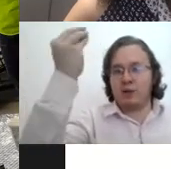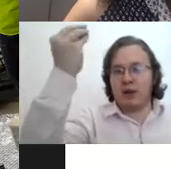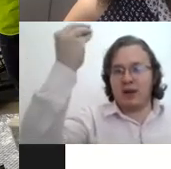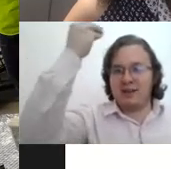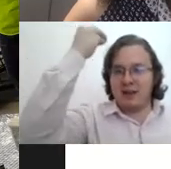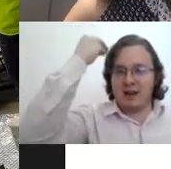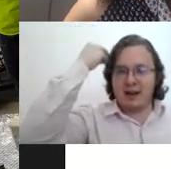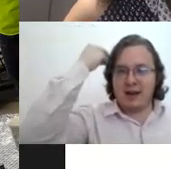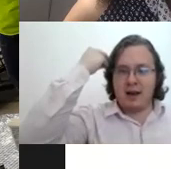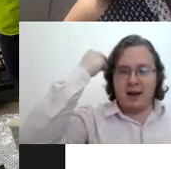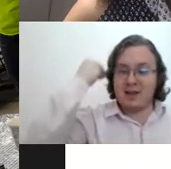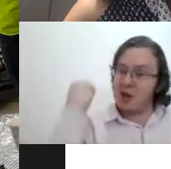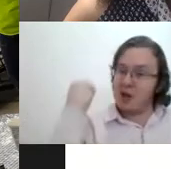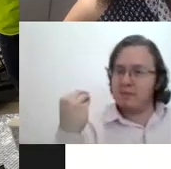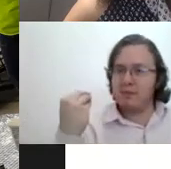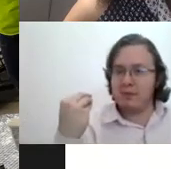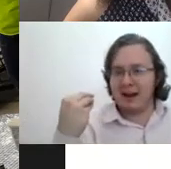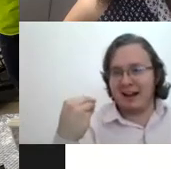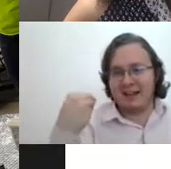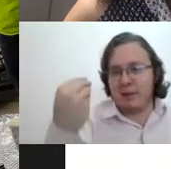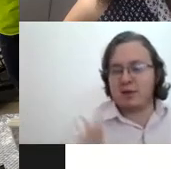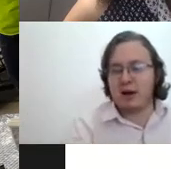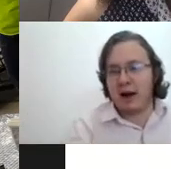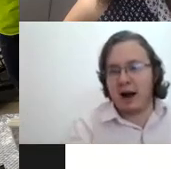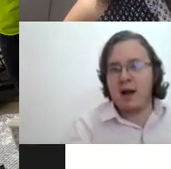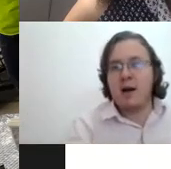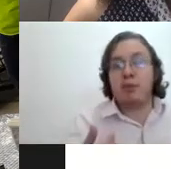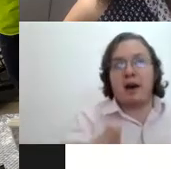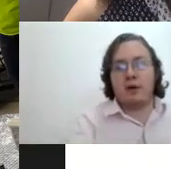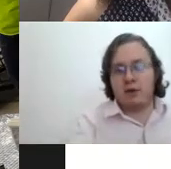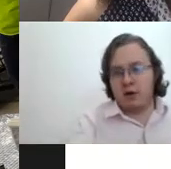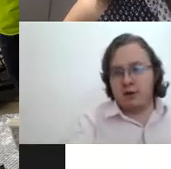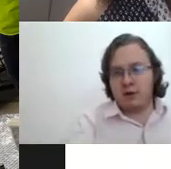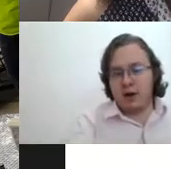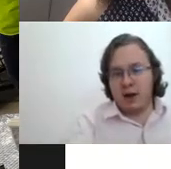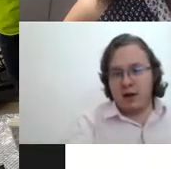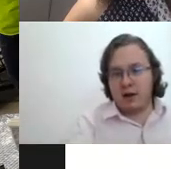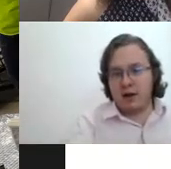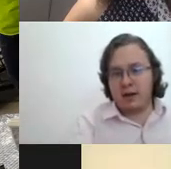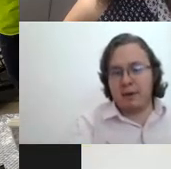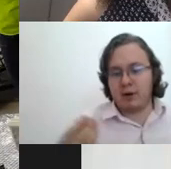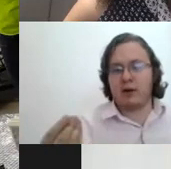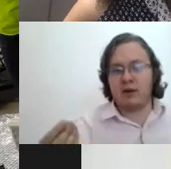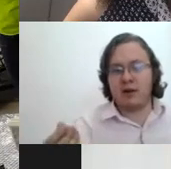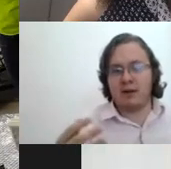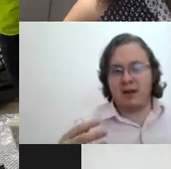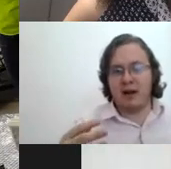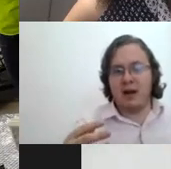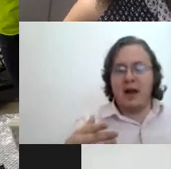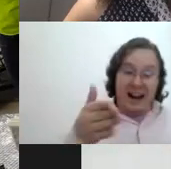ustedes ese chip de que necesitamos trabajar por la inclusión de personas con discapacidad en